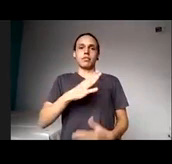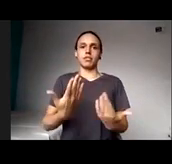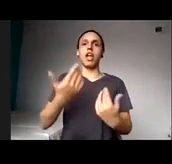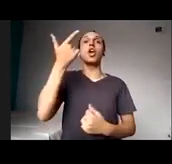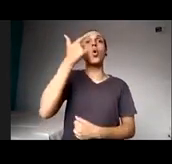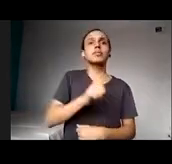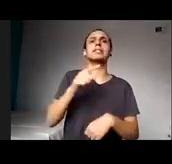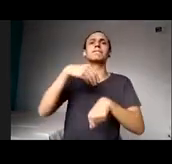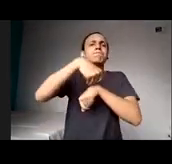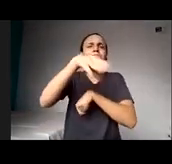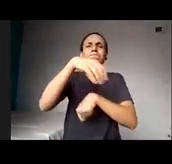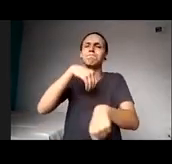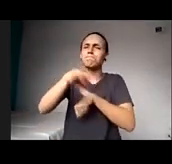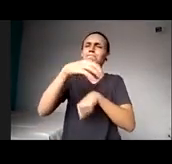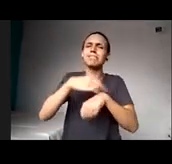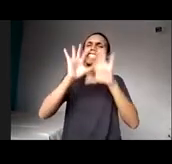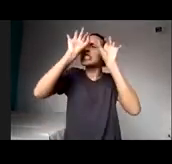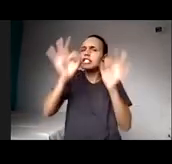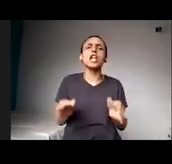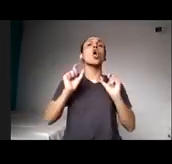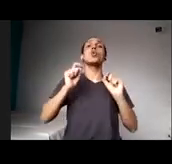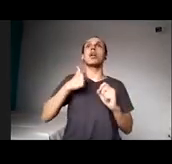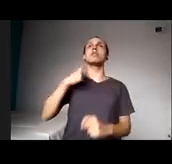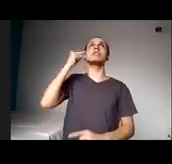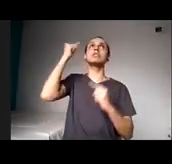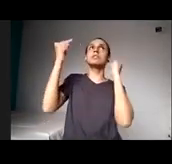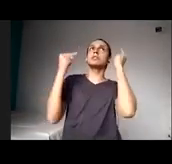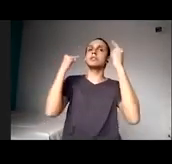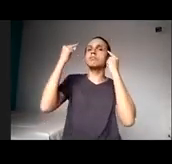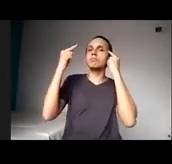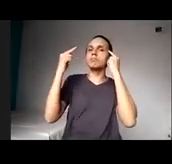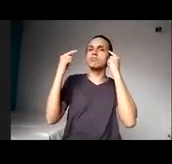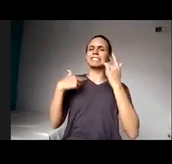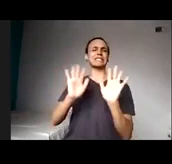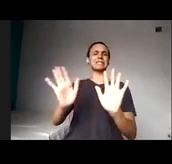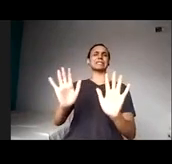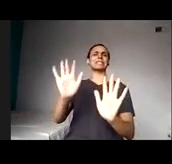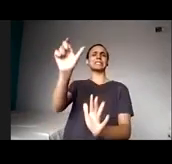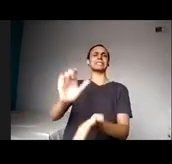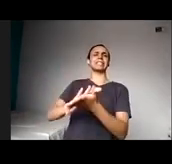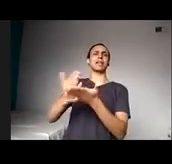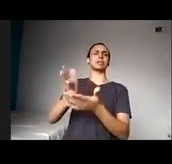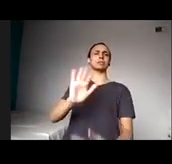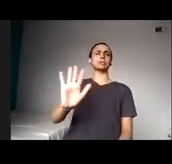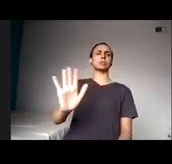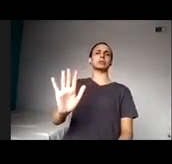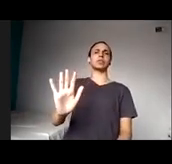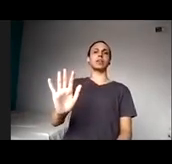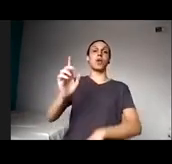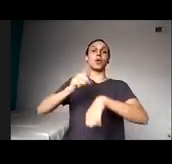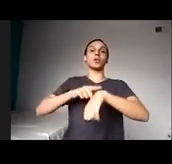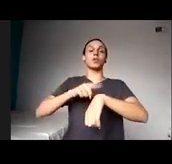exatamente o que eu estou pensando. Eu decidi não recorrer a intérprete ao falar